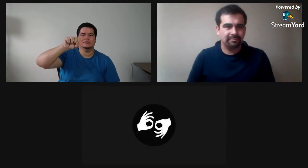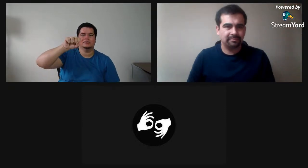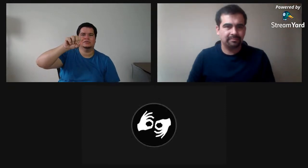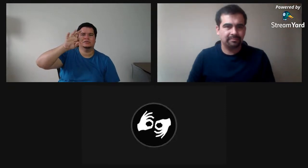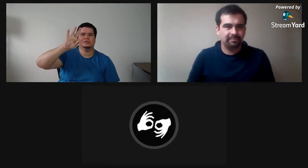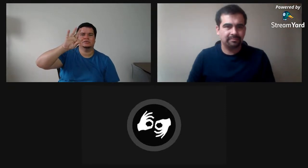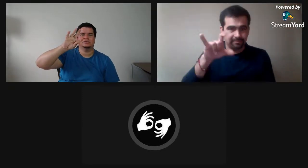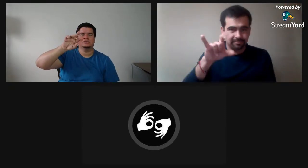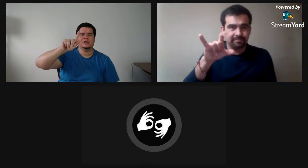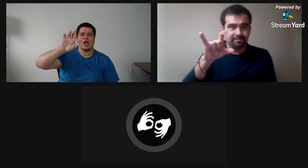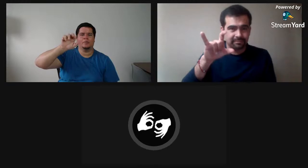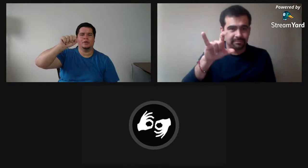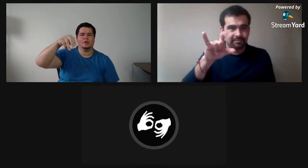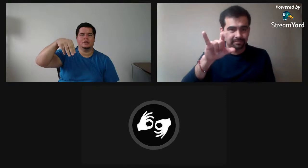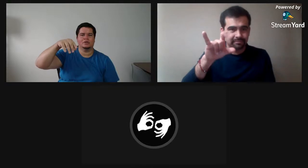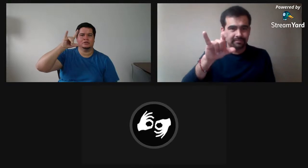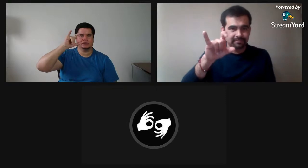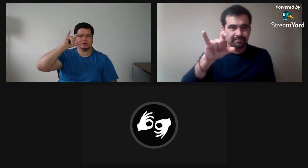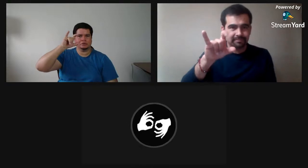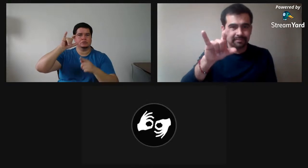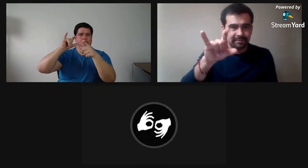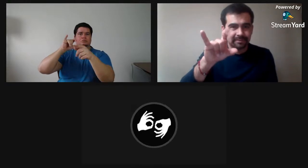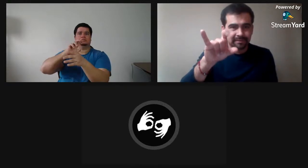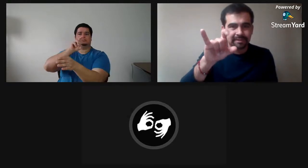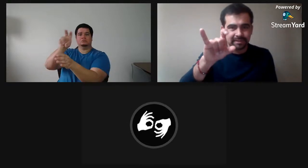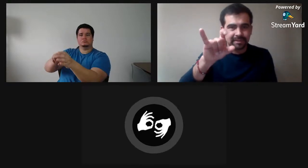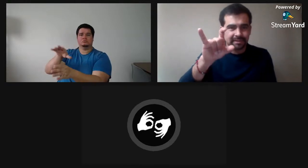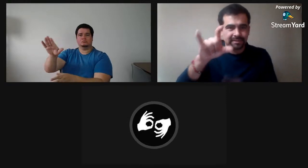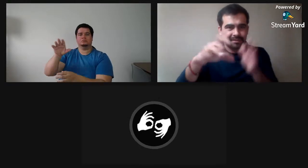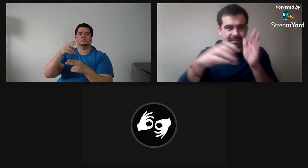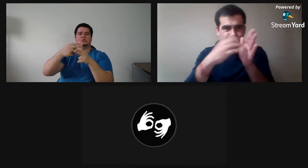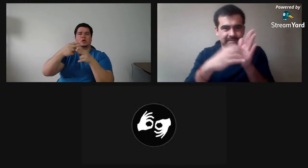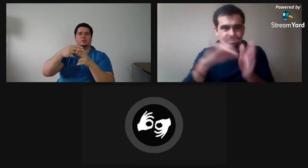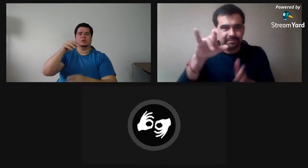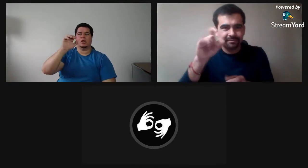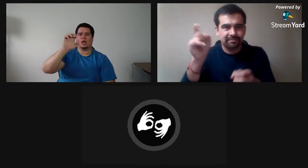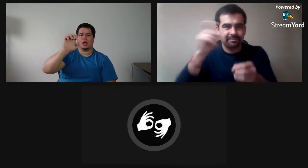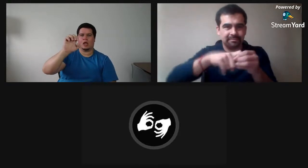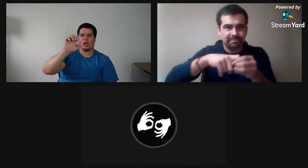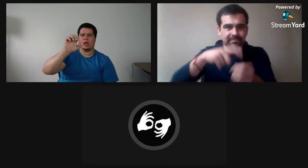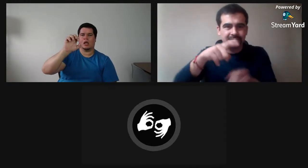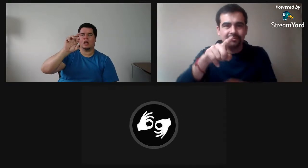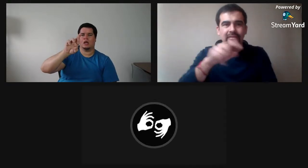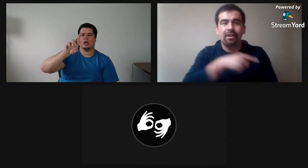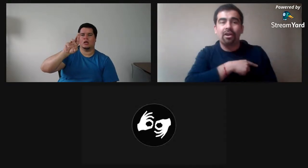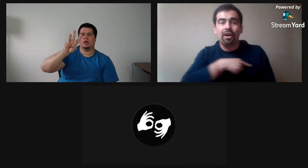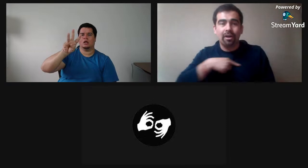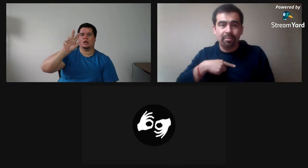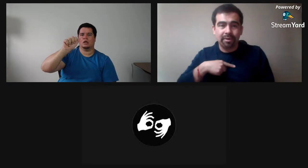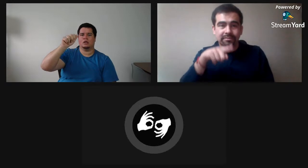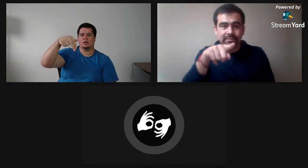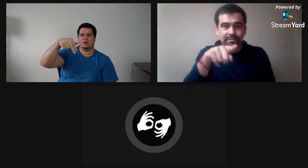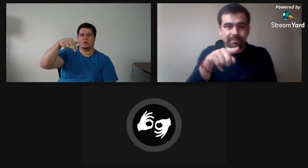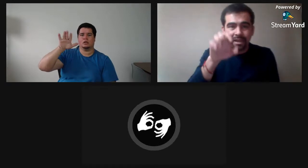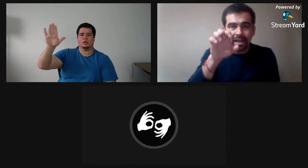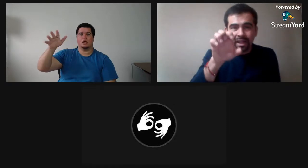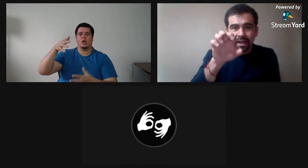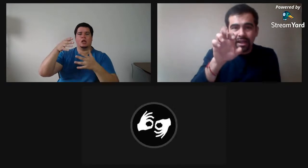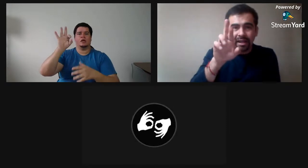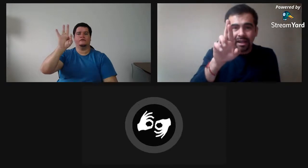Por ejemplo, pueden hacer difusiones por Instagram. En Instagram, allí, pueden seguir. Pueden